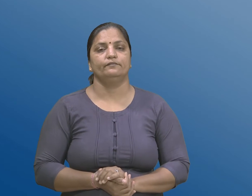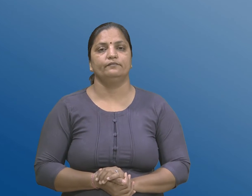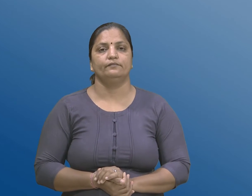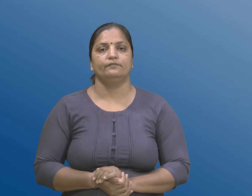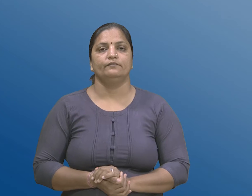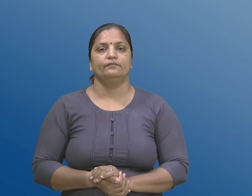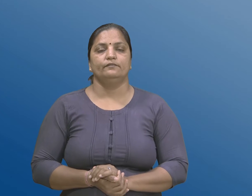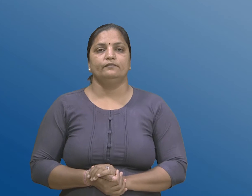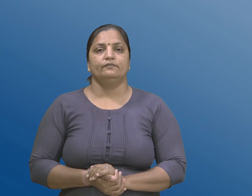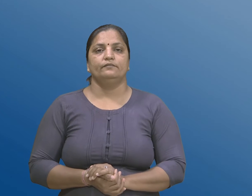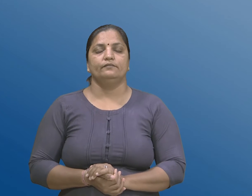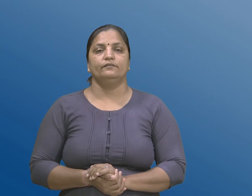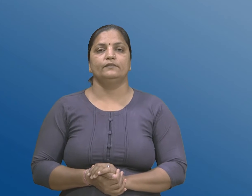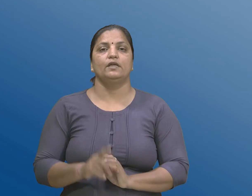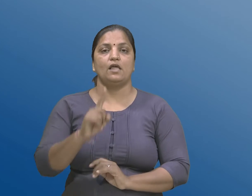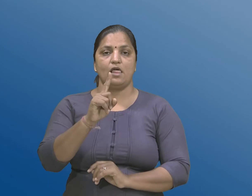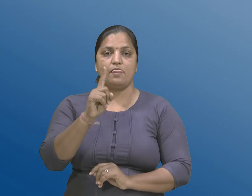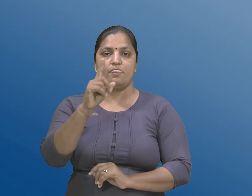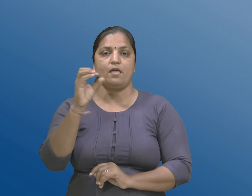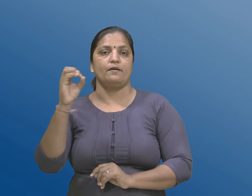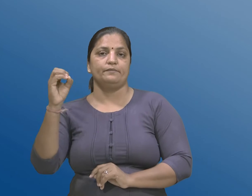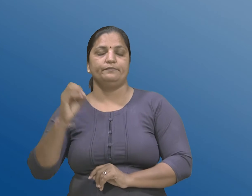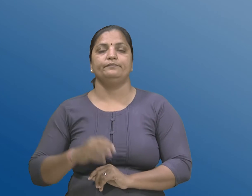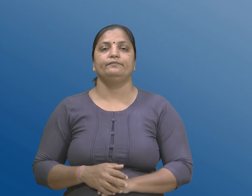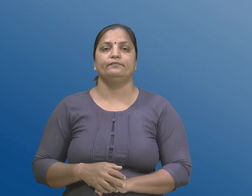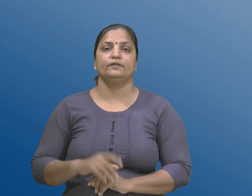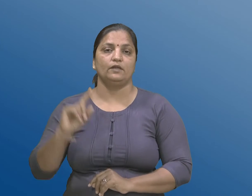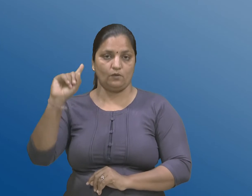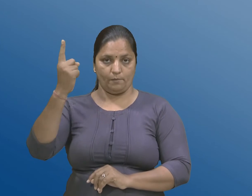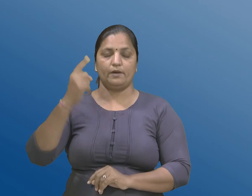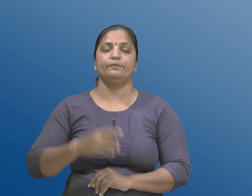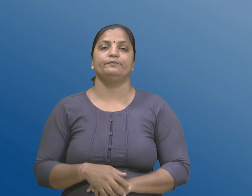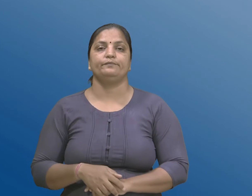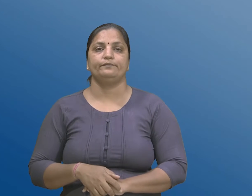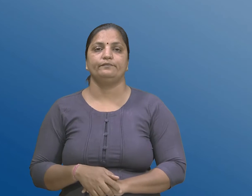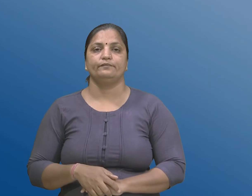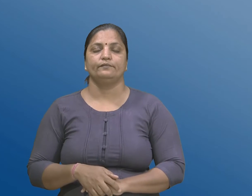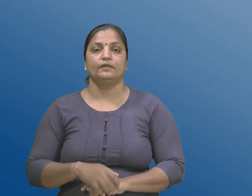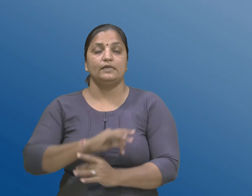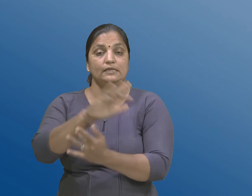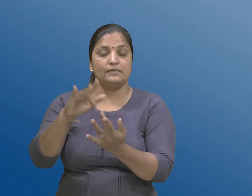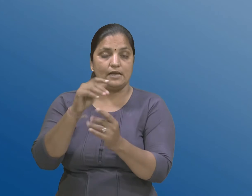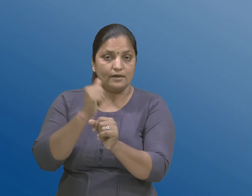नंबर सो नुँ पहलू केंद्र सरकार अधिसूच ना